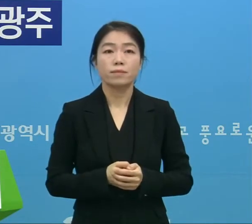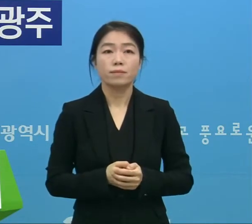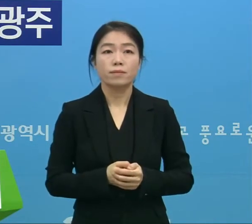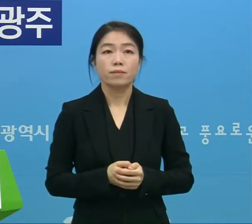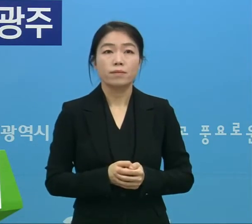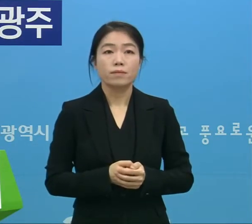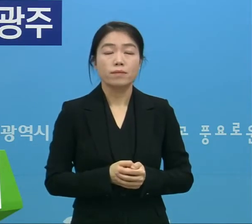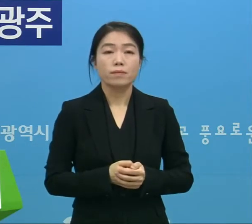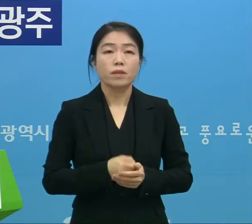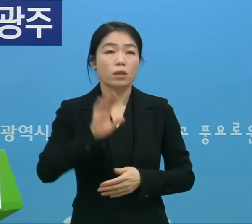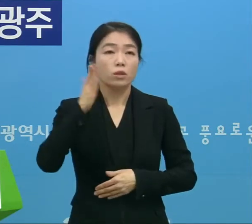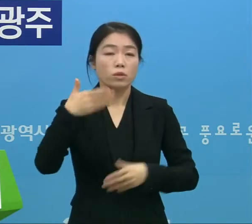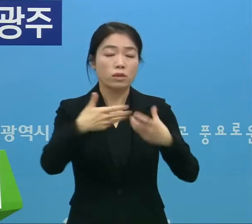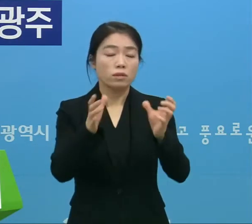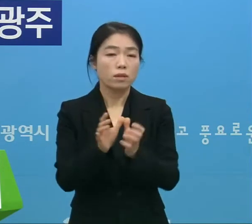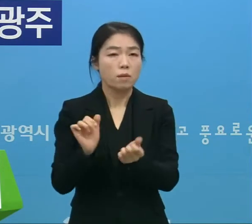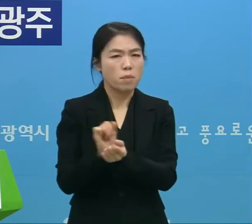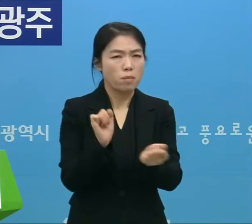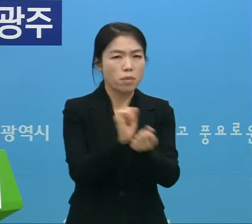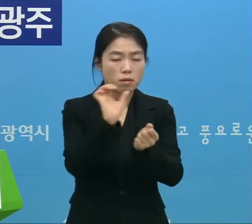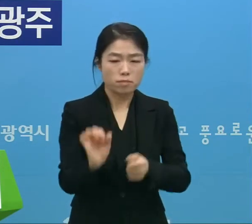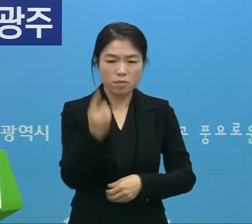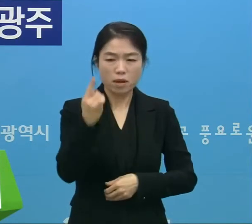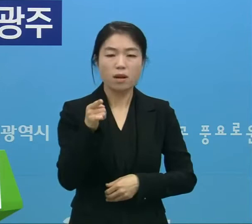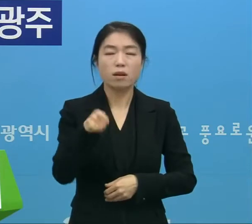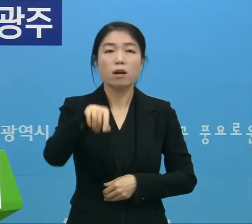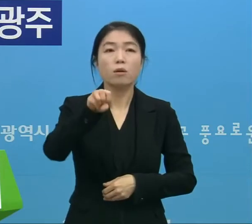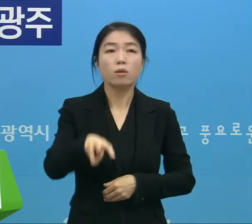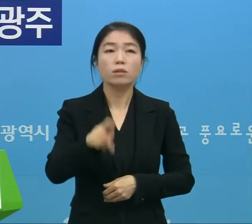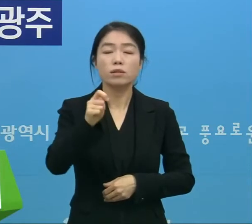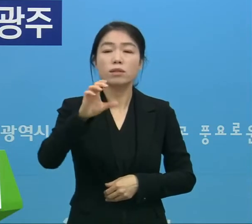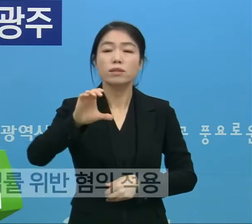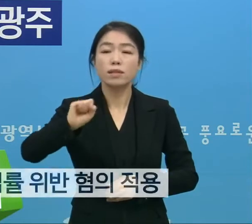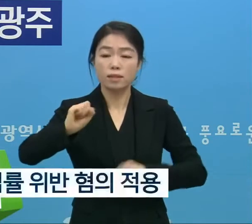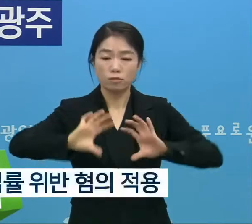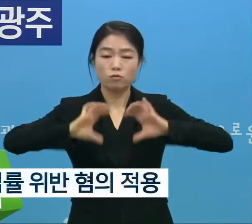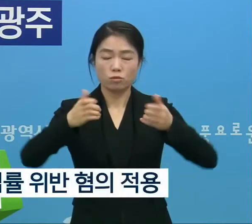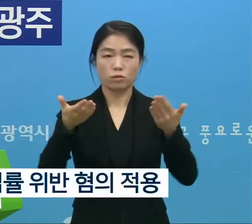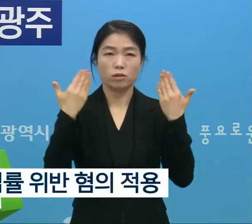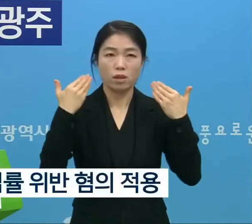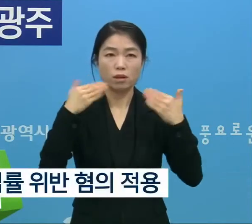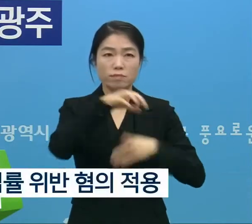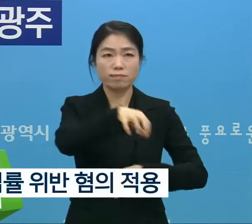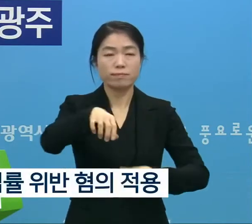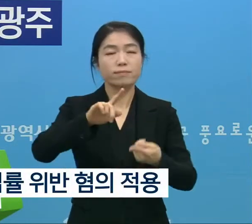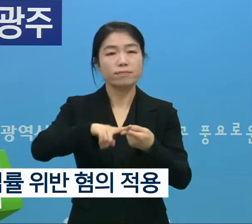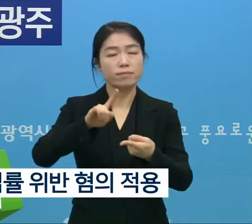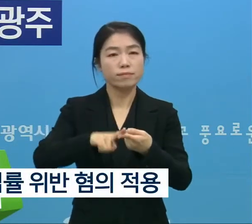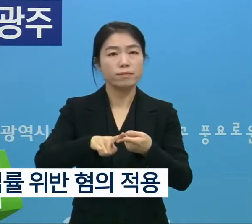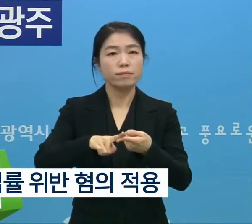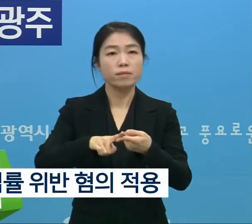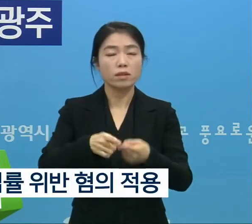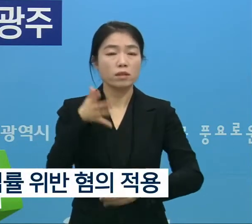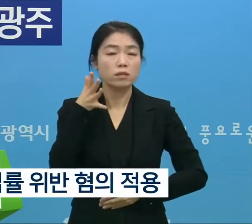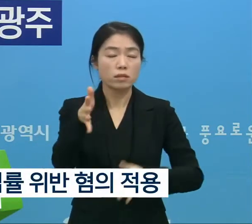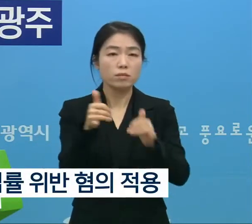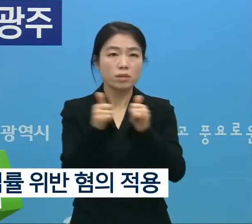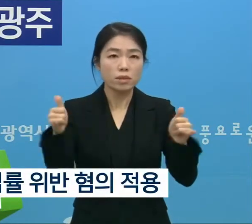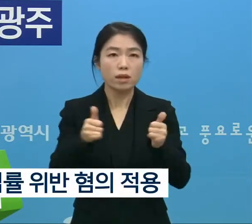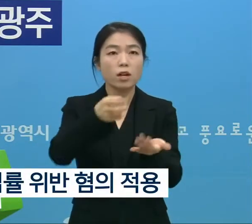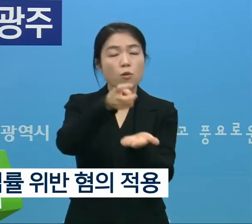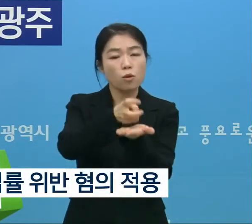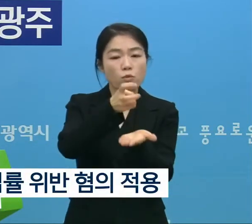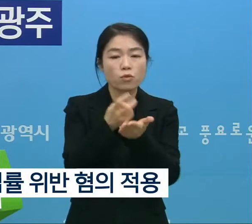최근 집단 감염을 야기한 광주 TCS 국제학교 등에 대해서는 전문가들의